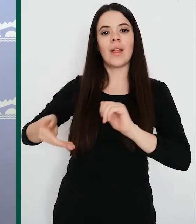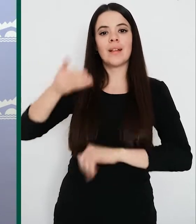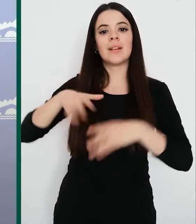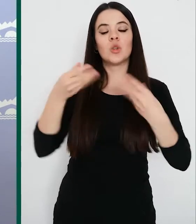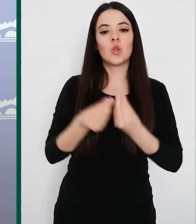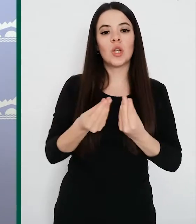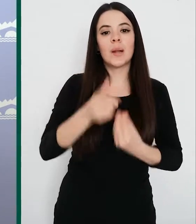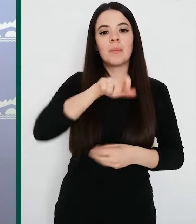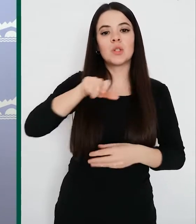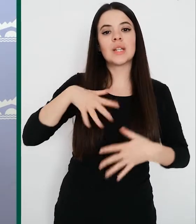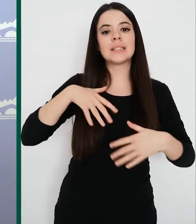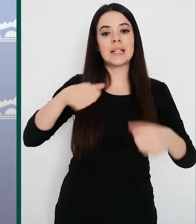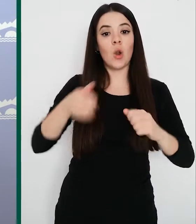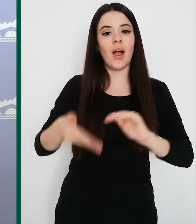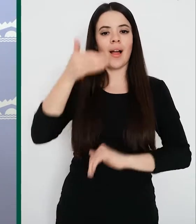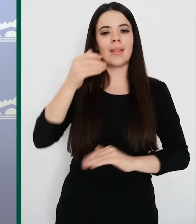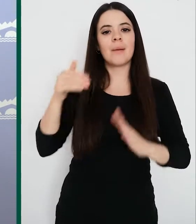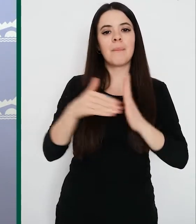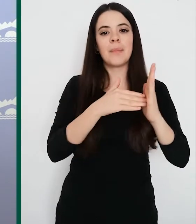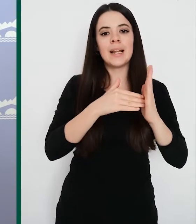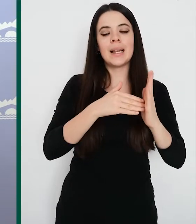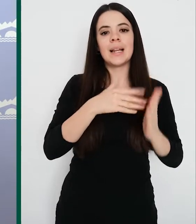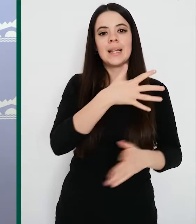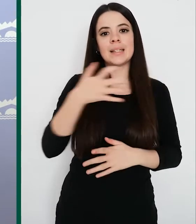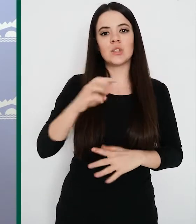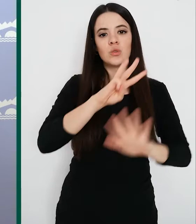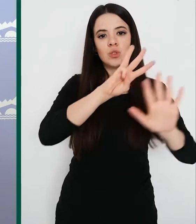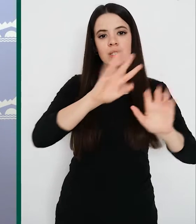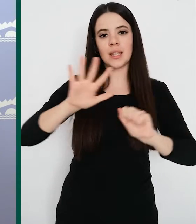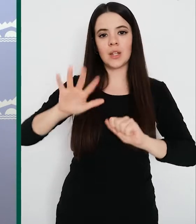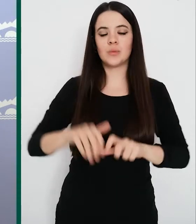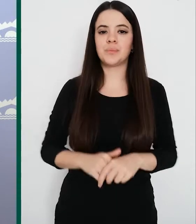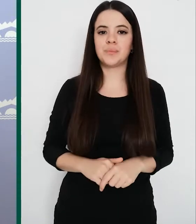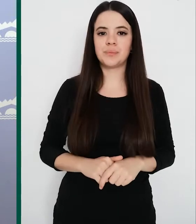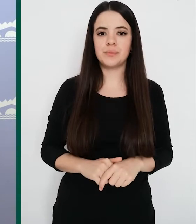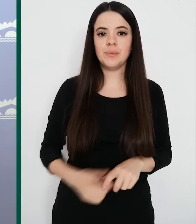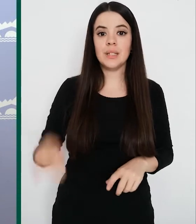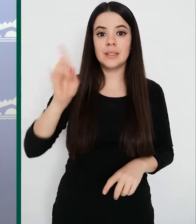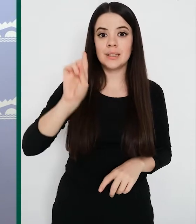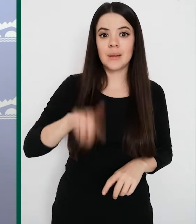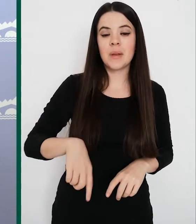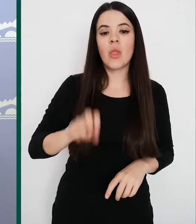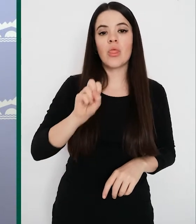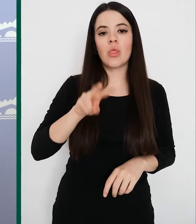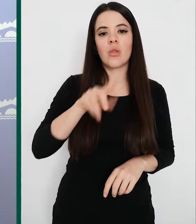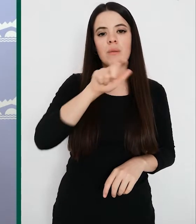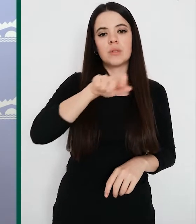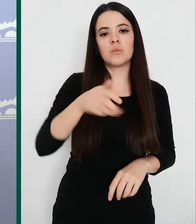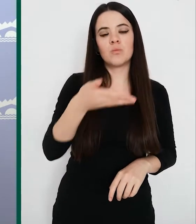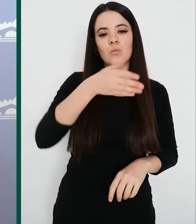de personas curadas es, por lo tanto, de 1.585. También se notificaron 12 fallecimientos, 9 de